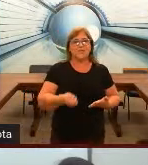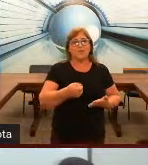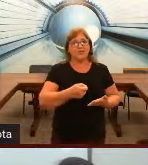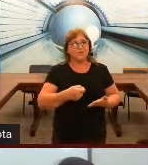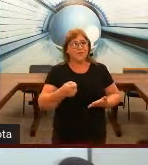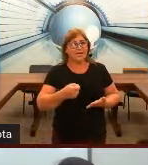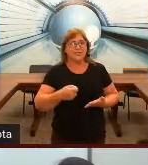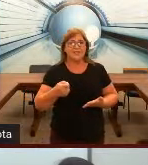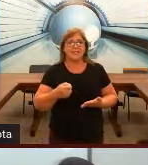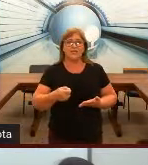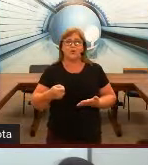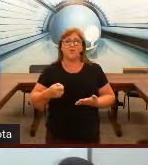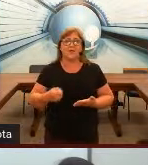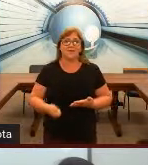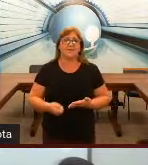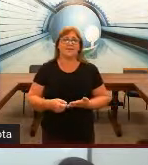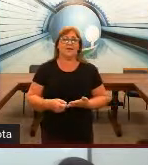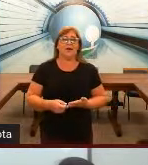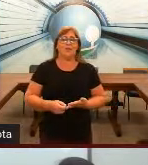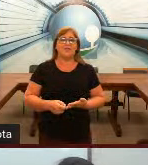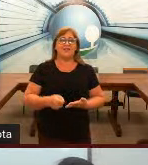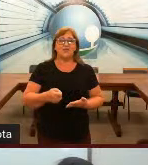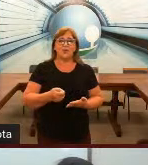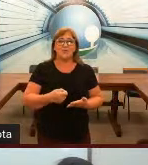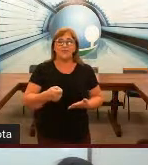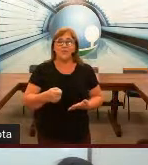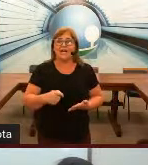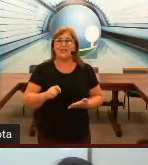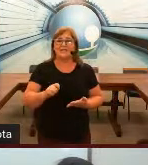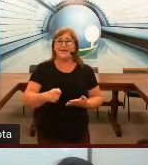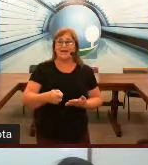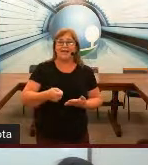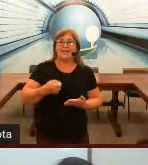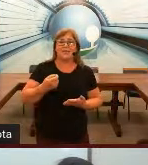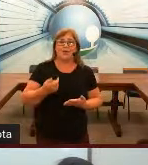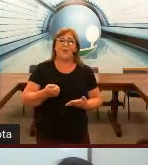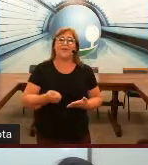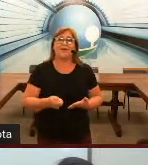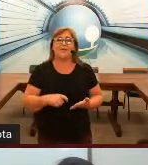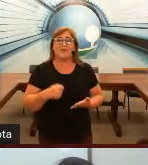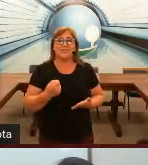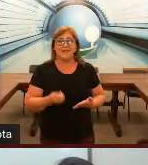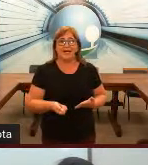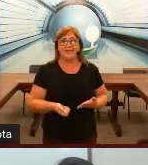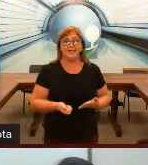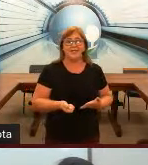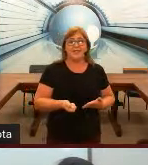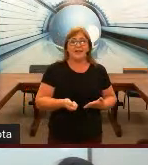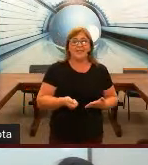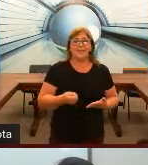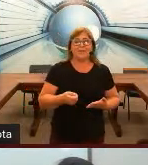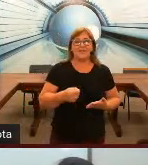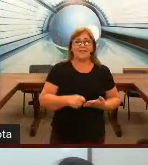surdo tem muita dificuldade na escrita de português. Muitas vezes, o surdo tem dificuldade até na própria língua de sinais. Então, assim,